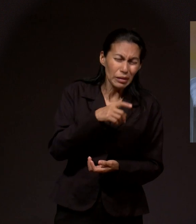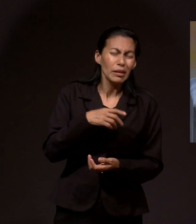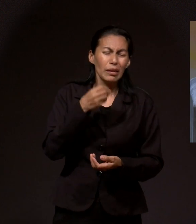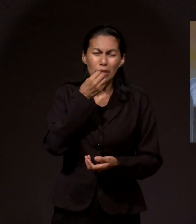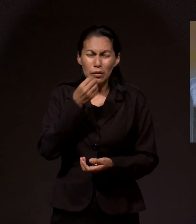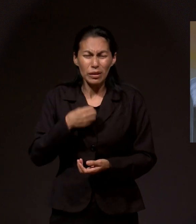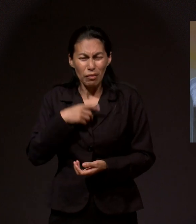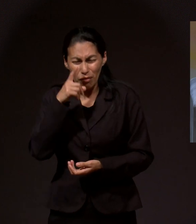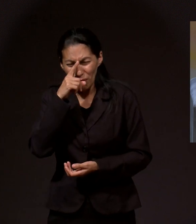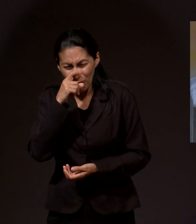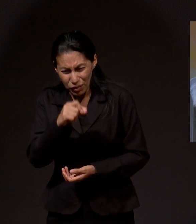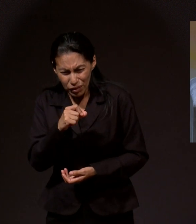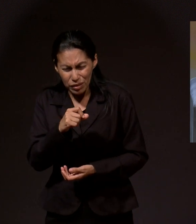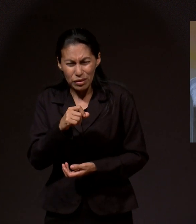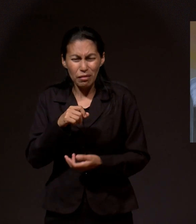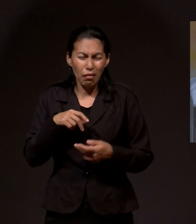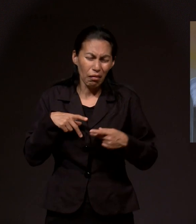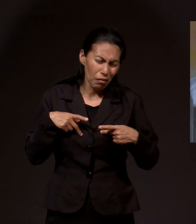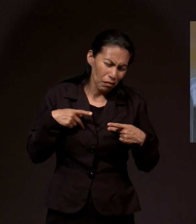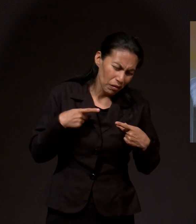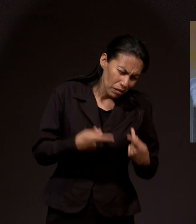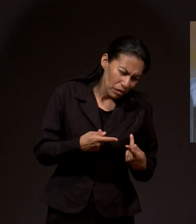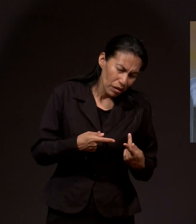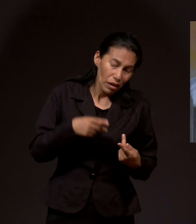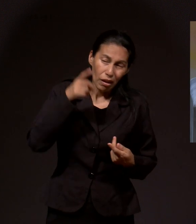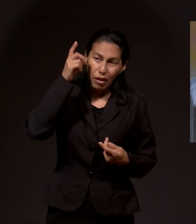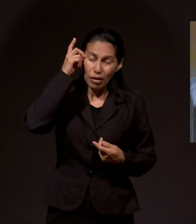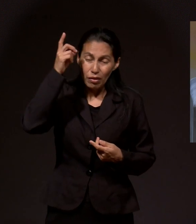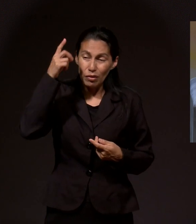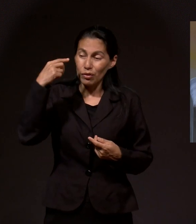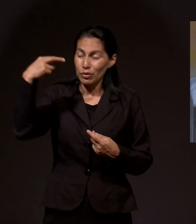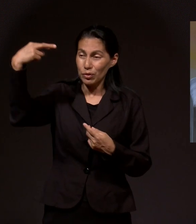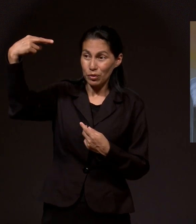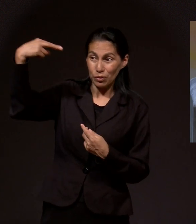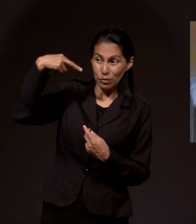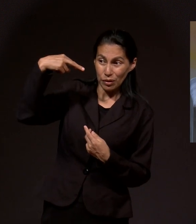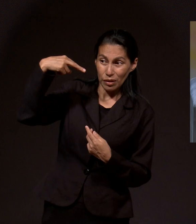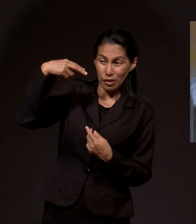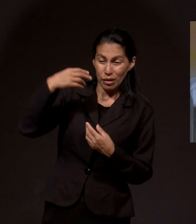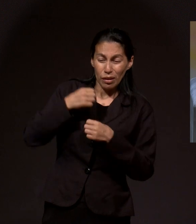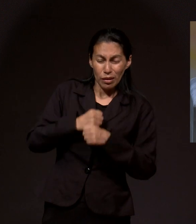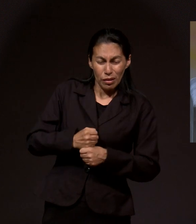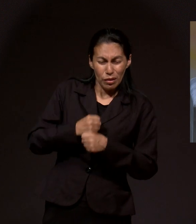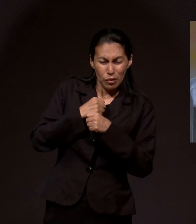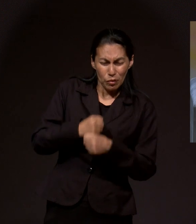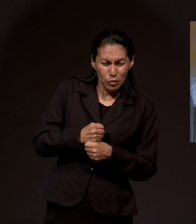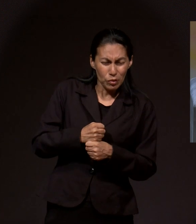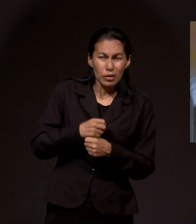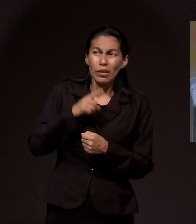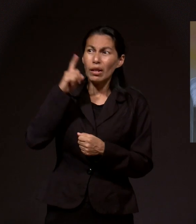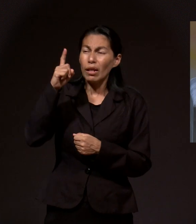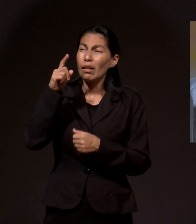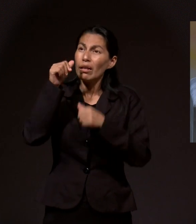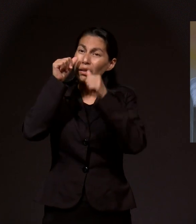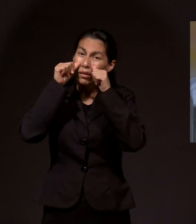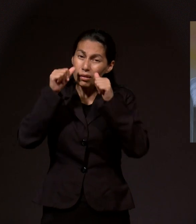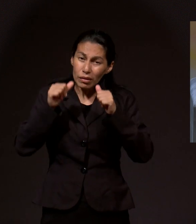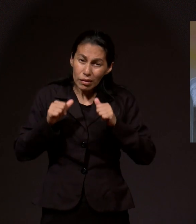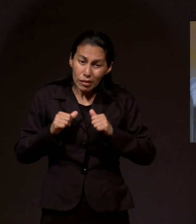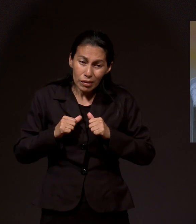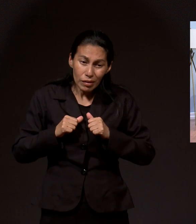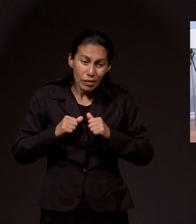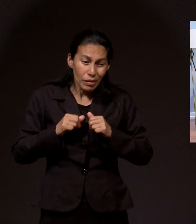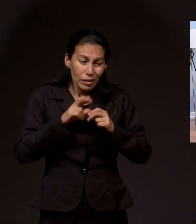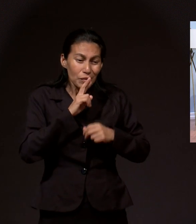nuestras faltas y debilidades, Él se apiara de nosotros y en momentos de angustia, también nos escucha y nos